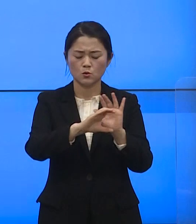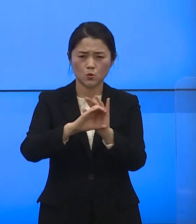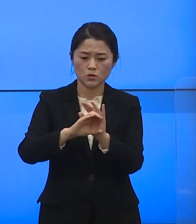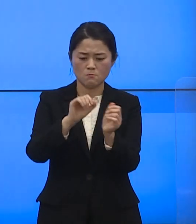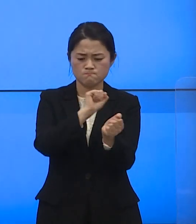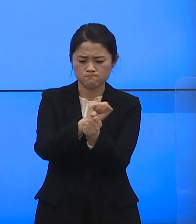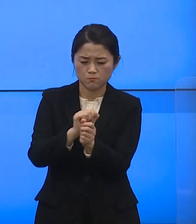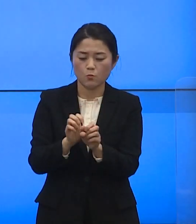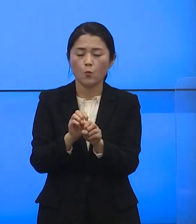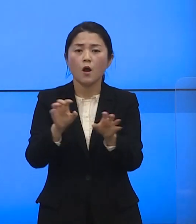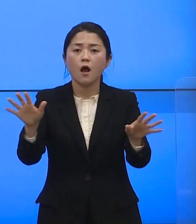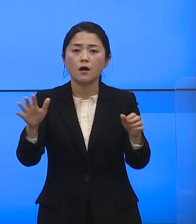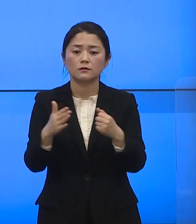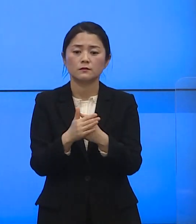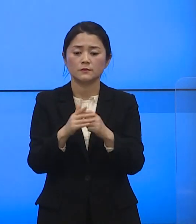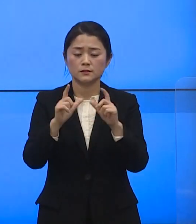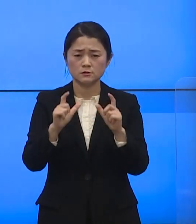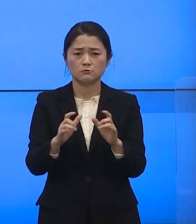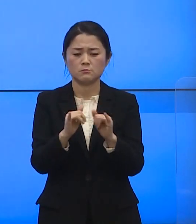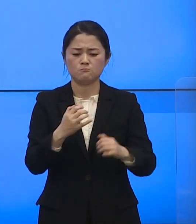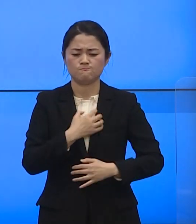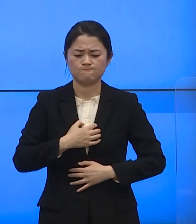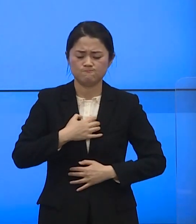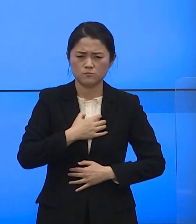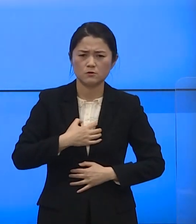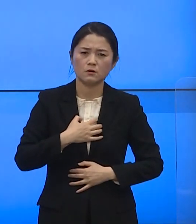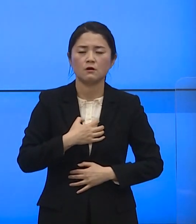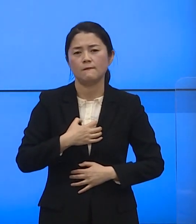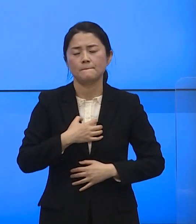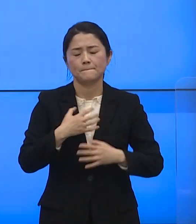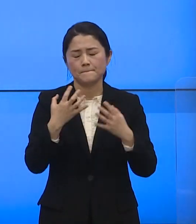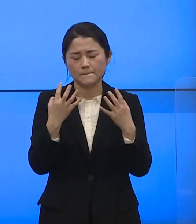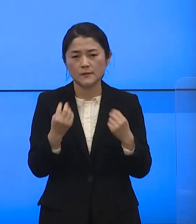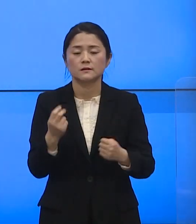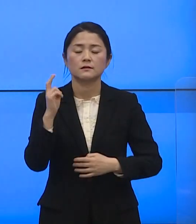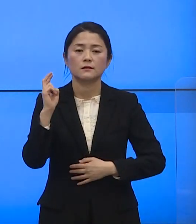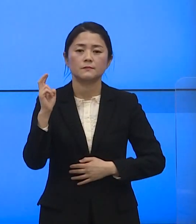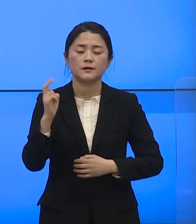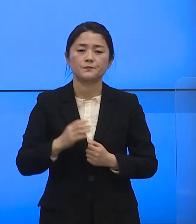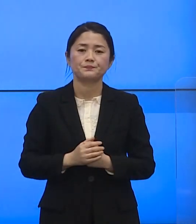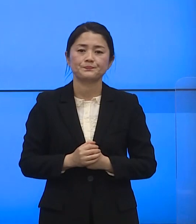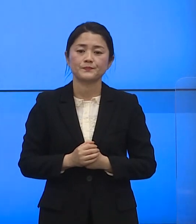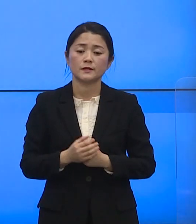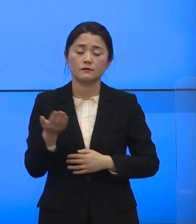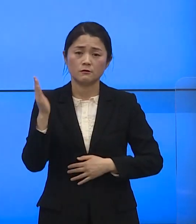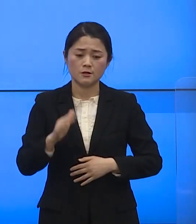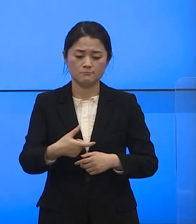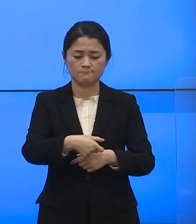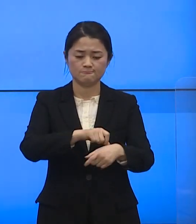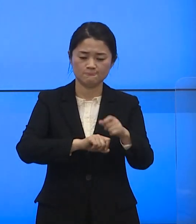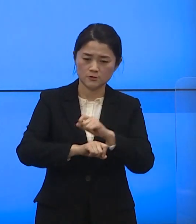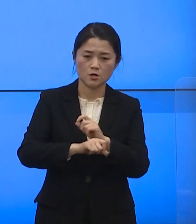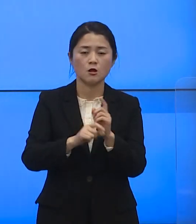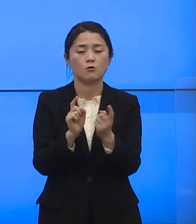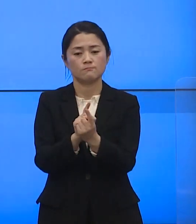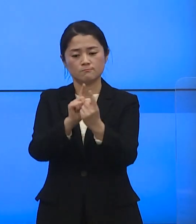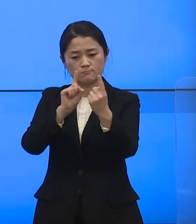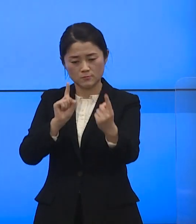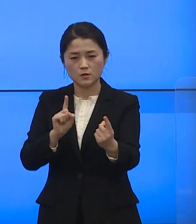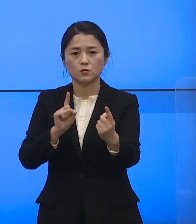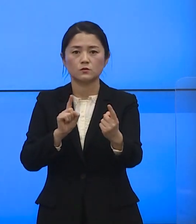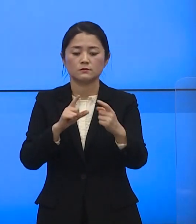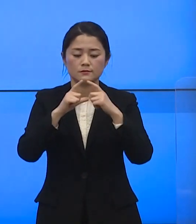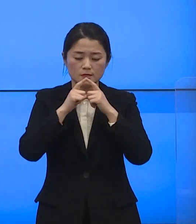감염 확산으로 국민들의 걱정과 근심이 많은 줄 압니다 그러나 적극적인 거리 두기 실천